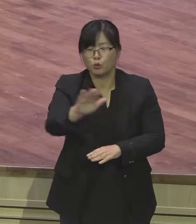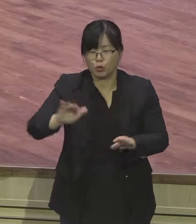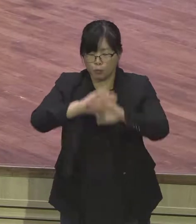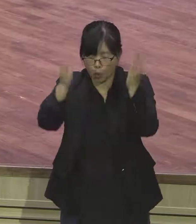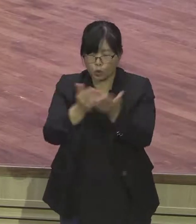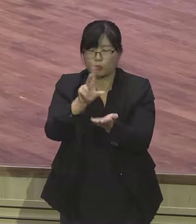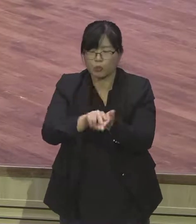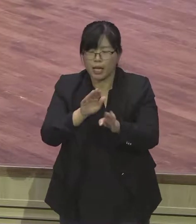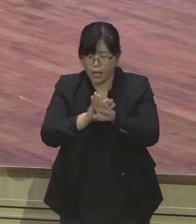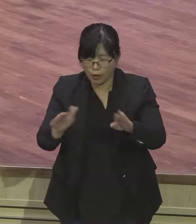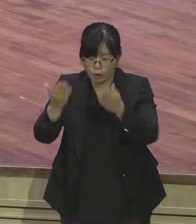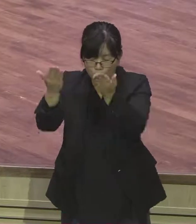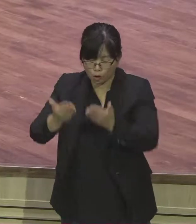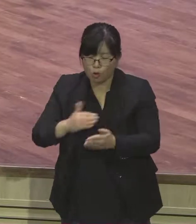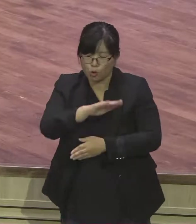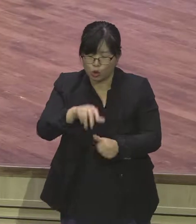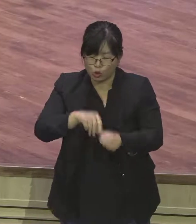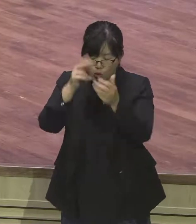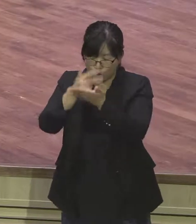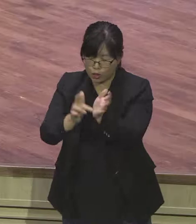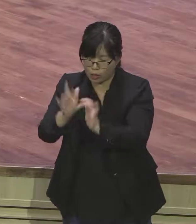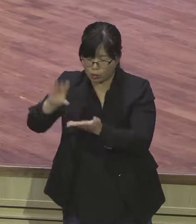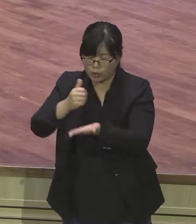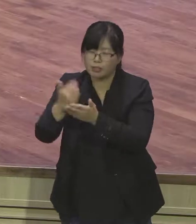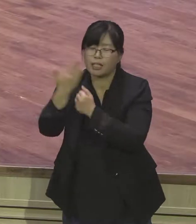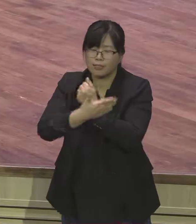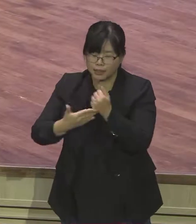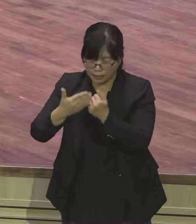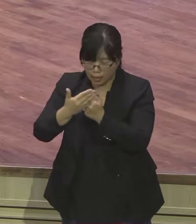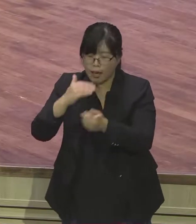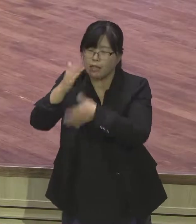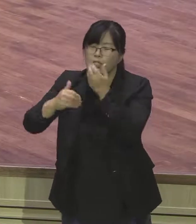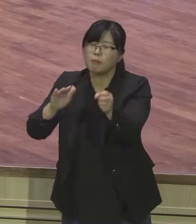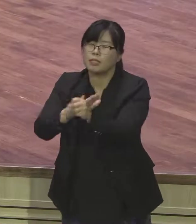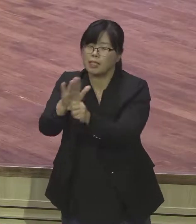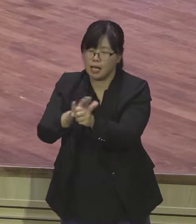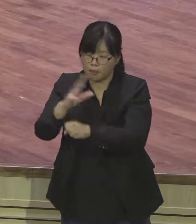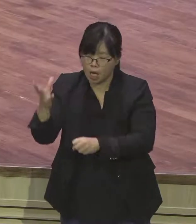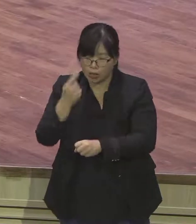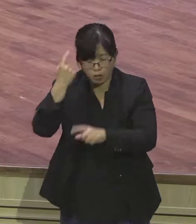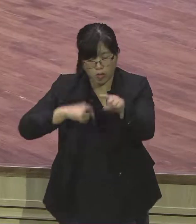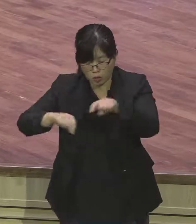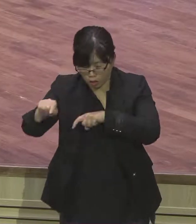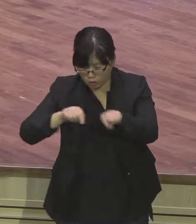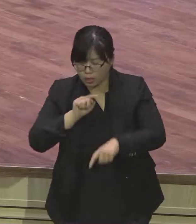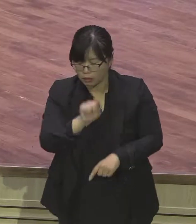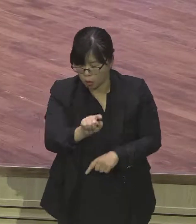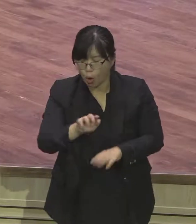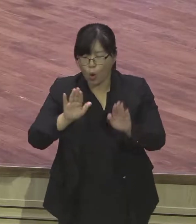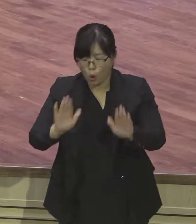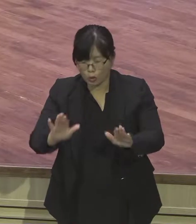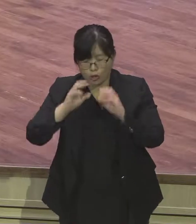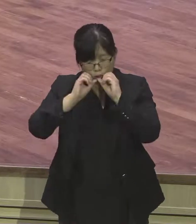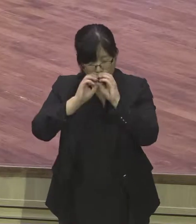해결하신 우리 구주 예수의 은혜와 하나님의 사랑하심과 성령인 역사심이 오늘 올해 전도한